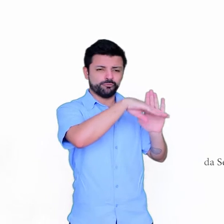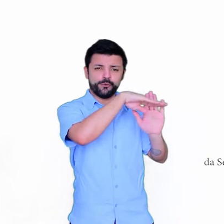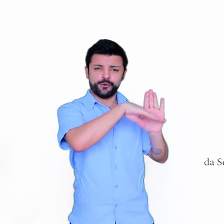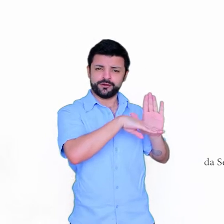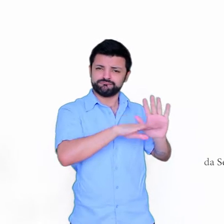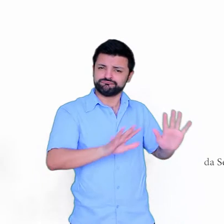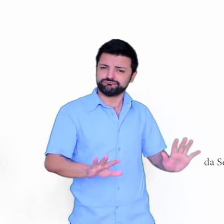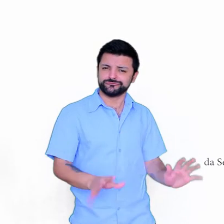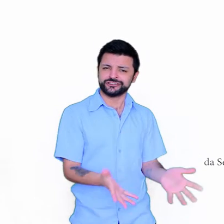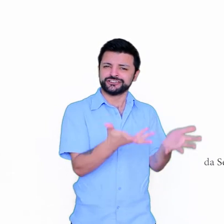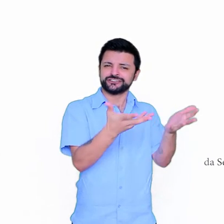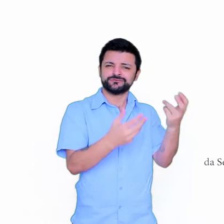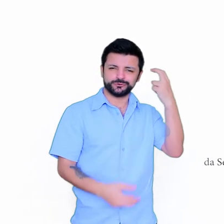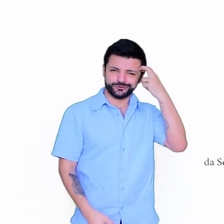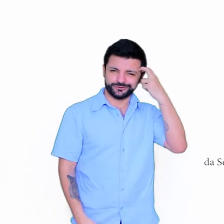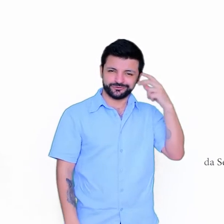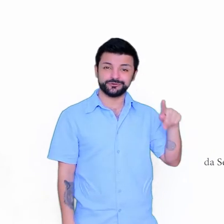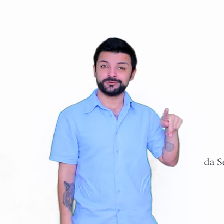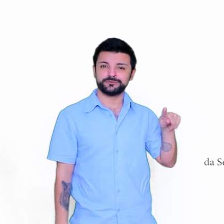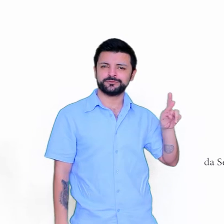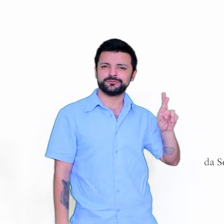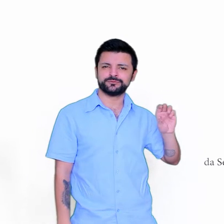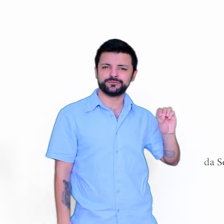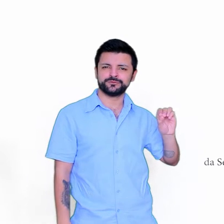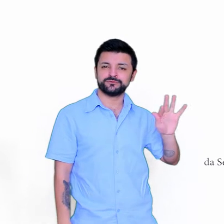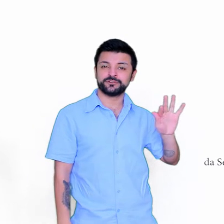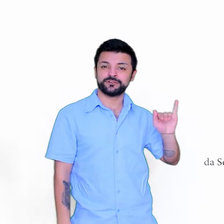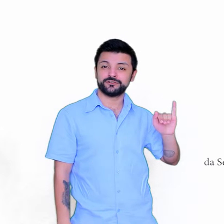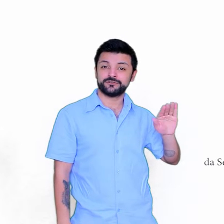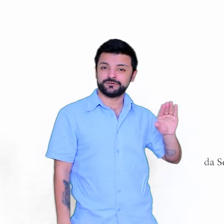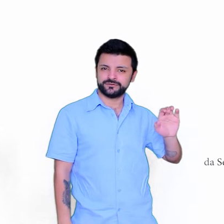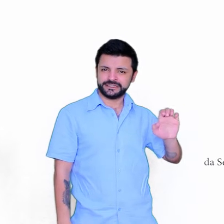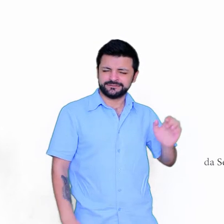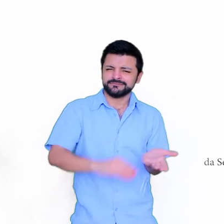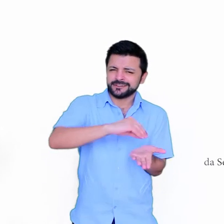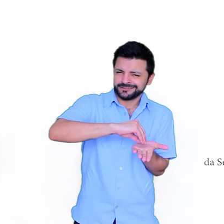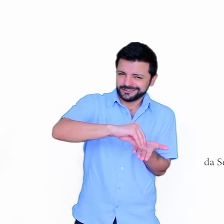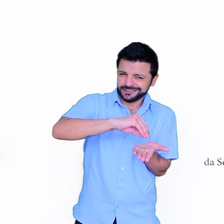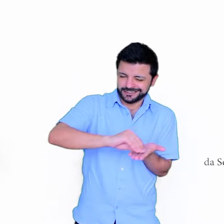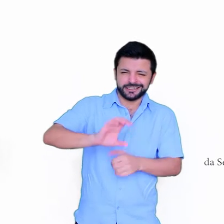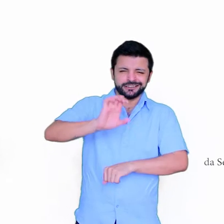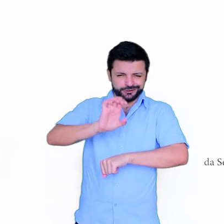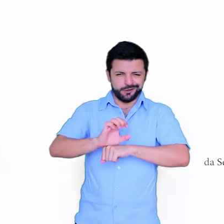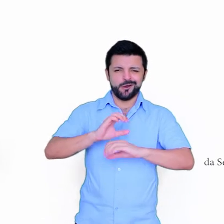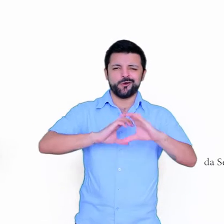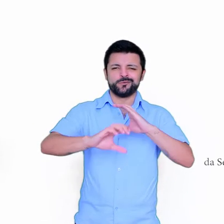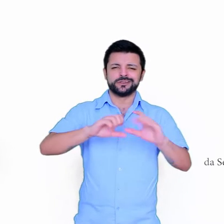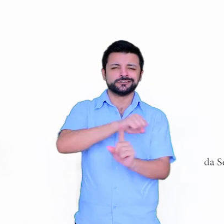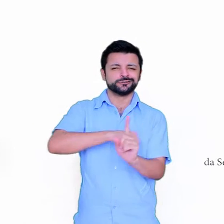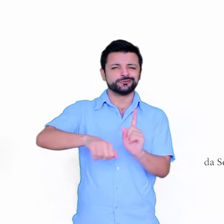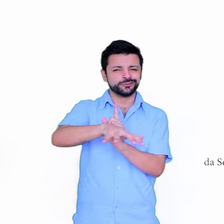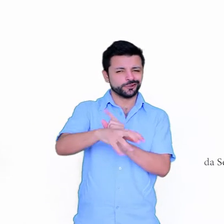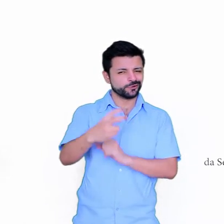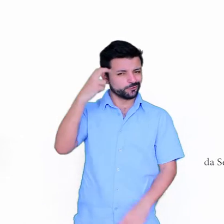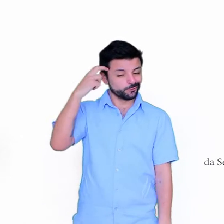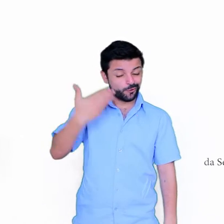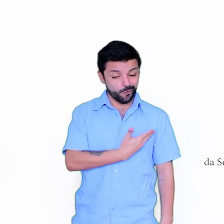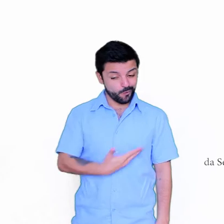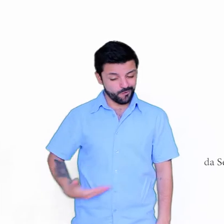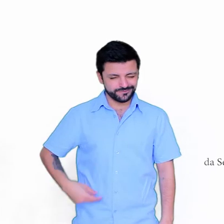e Incentivo à Cultura, Profice, da Secretaria de Estado da Comunicação Social e da Cultura do Governo do Estado do